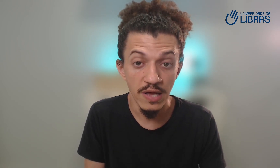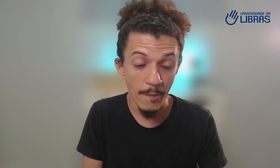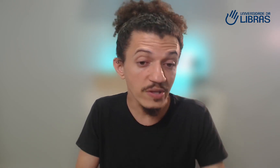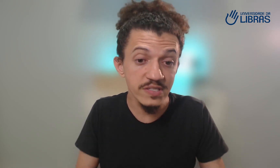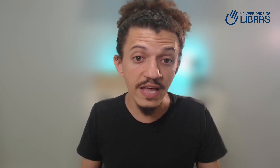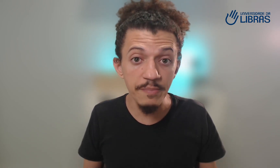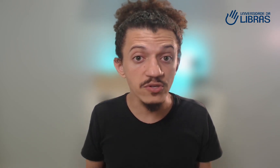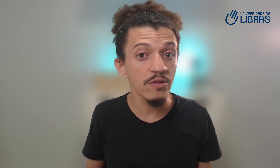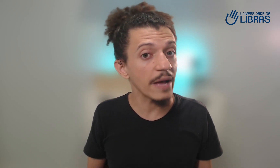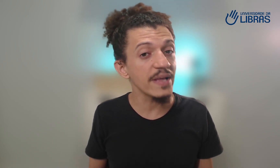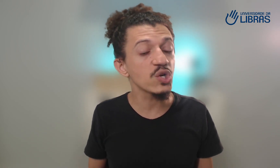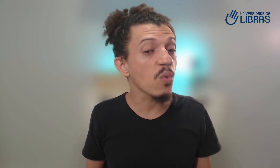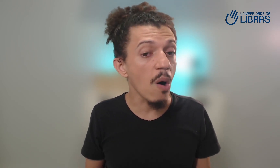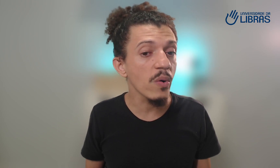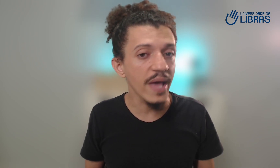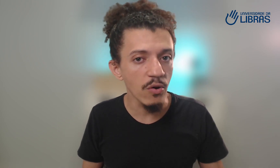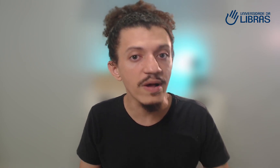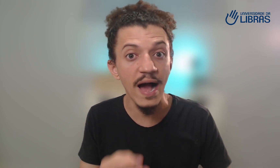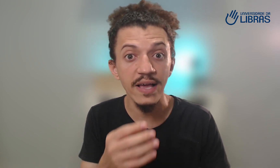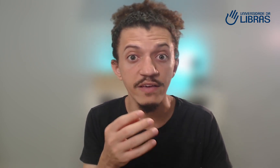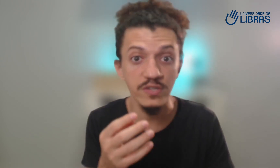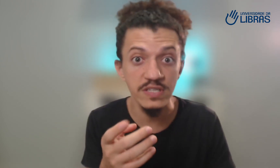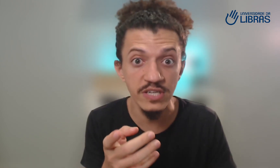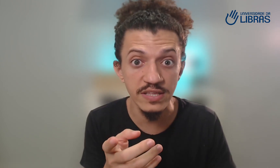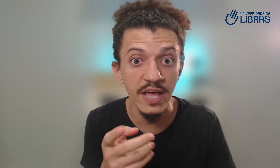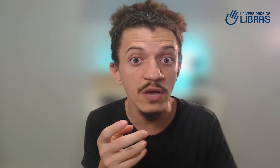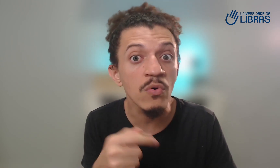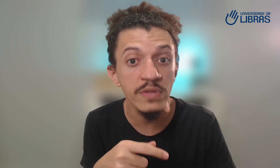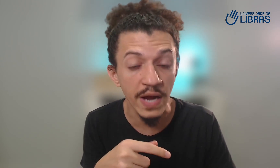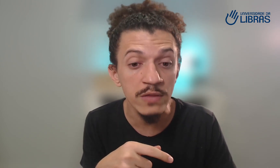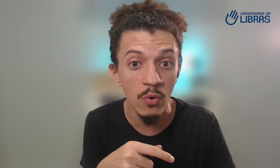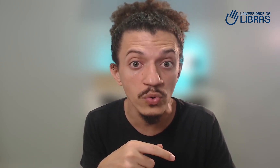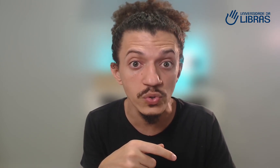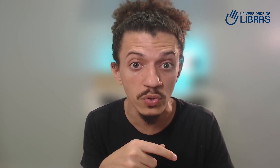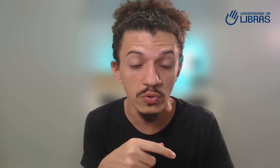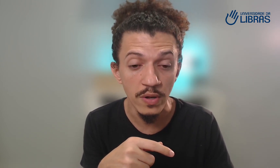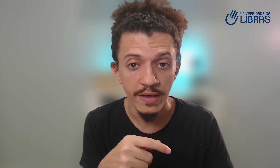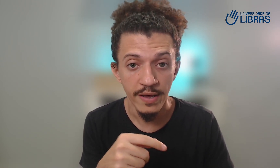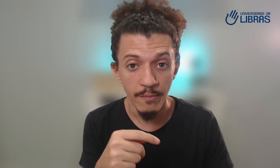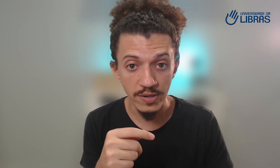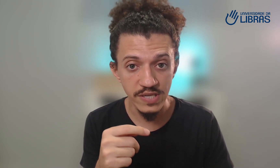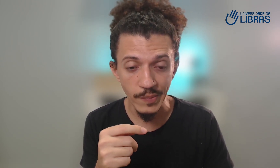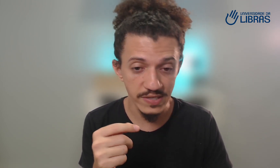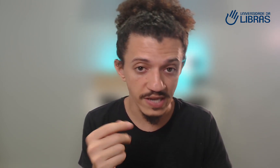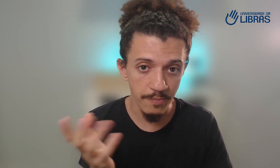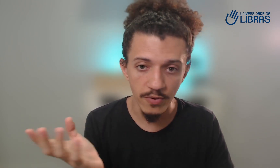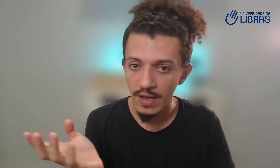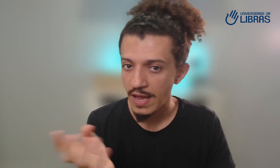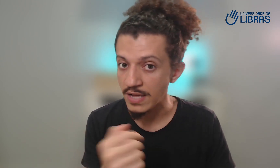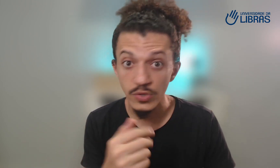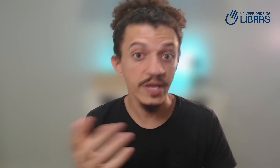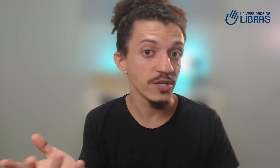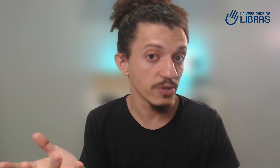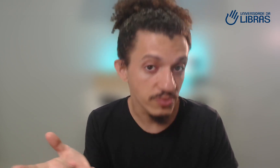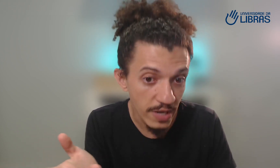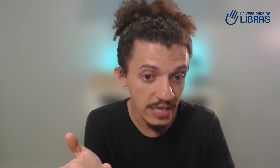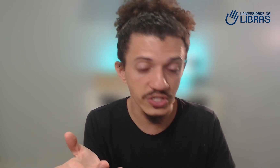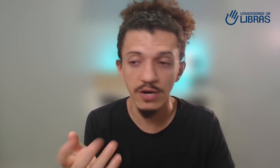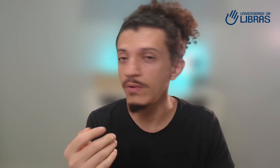Pode ser em absolutamente qualquer lugar que você já tenha encontrado algum surdo. pode ser, por exemplo, na sua igreja ou na sua religião,